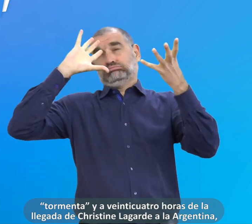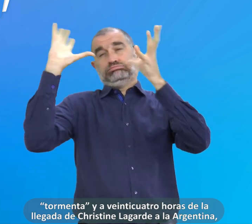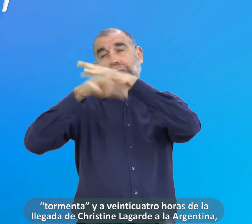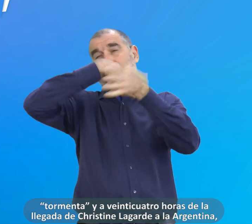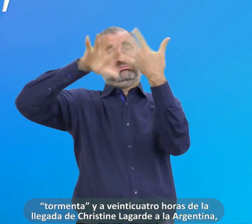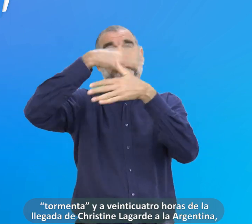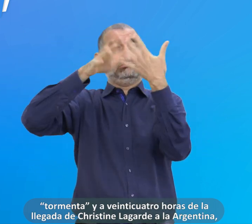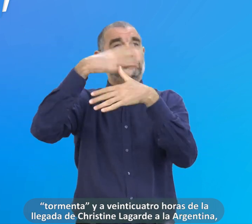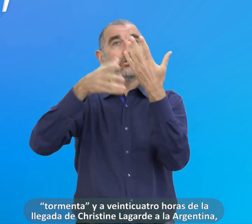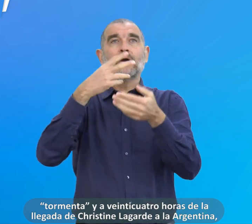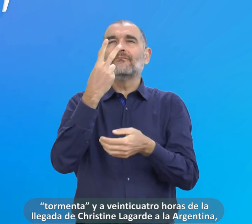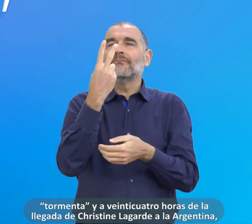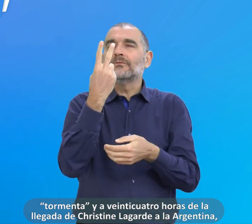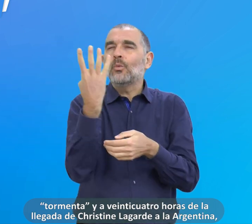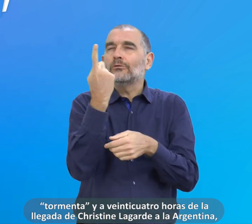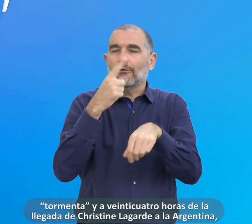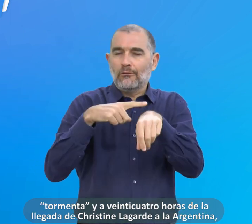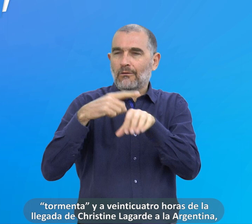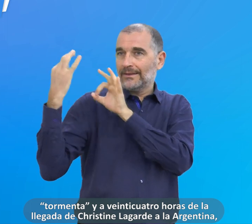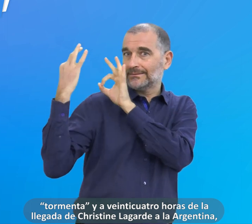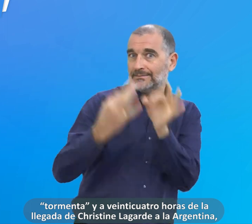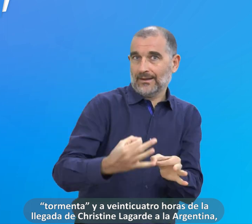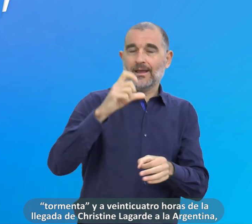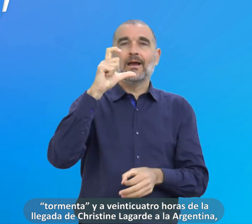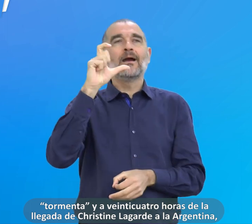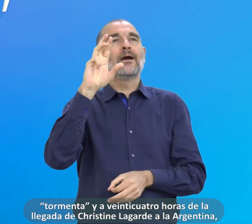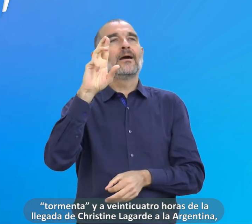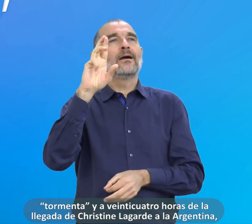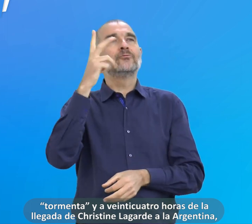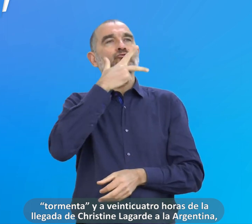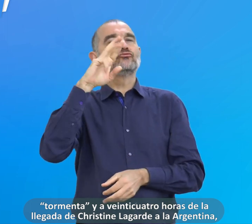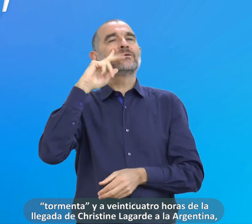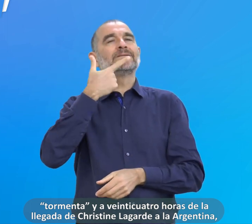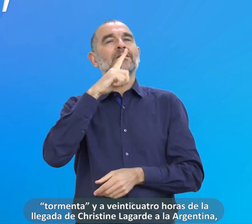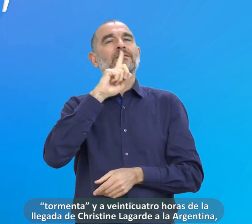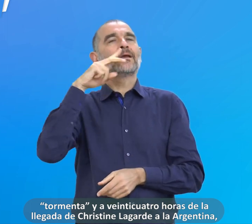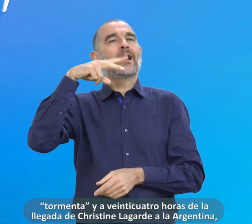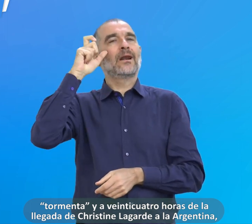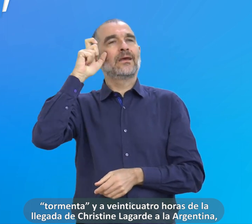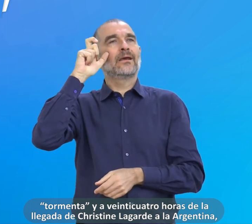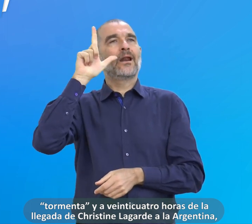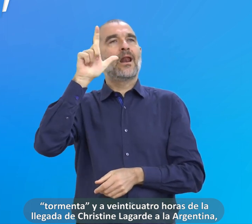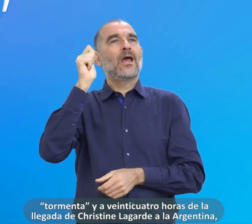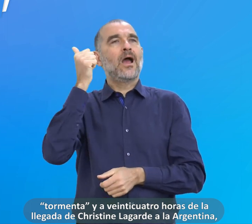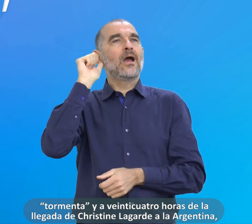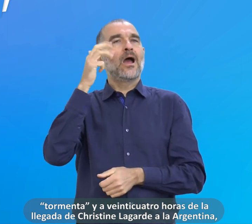tormenta, y a 24 horas de la llegada de Cristín